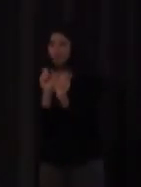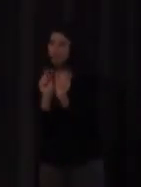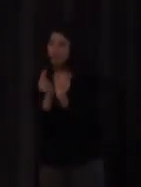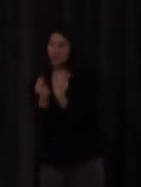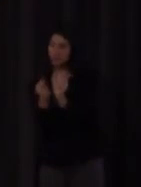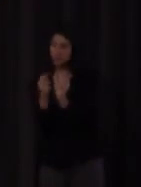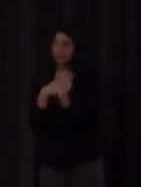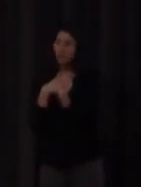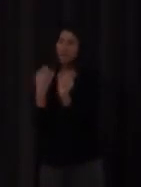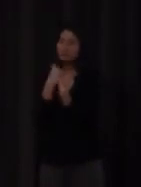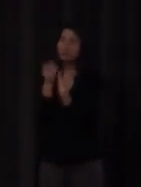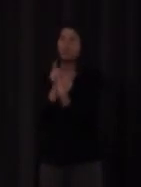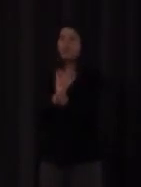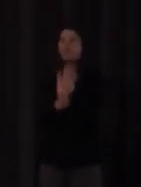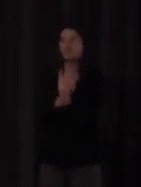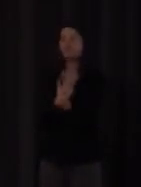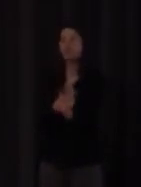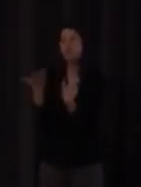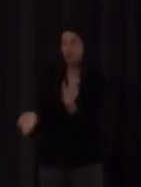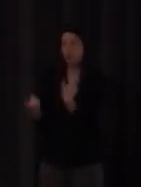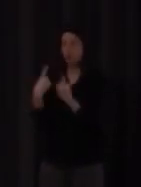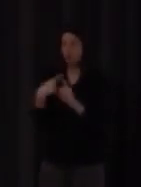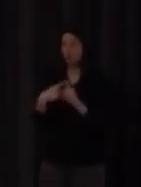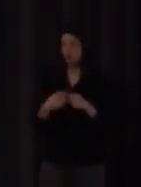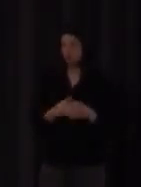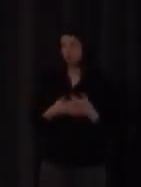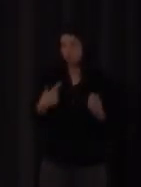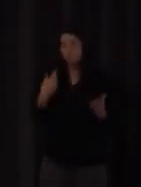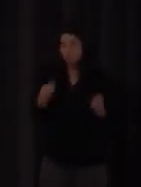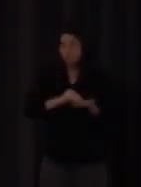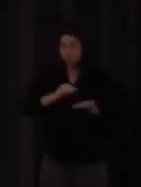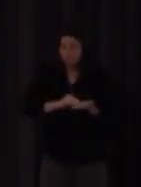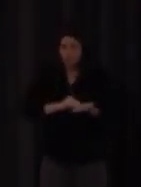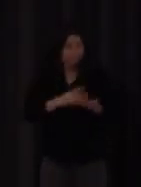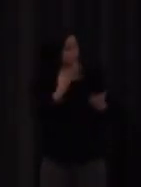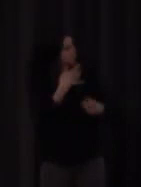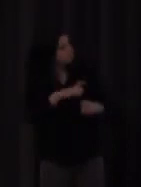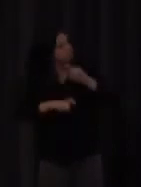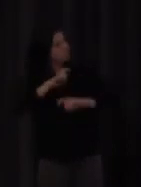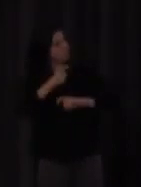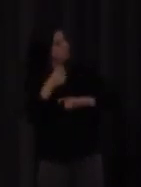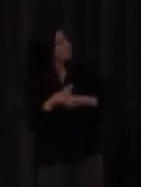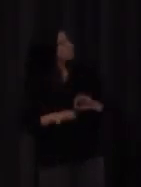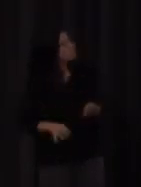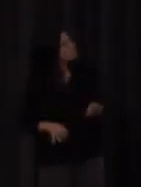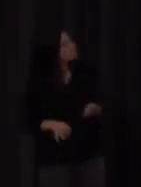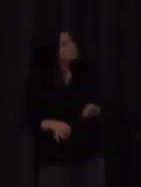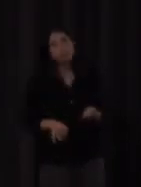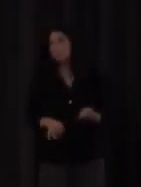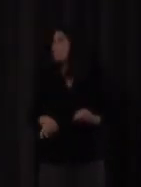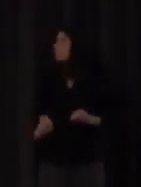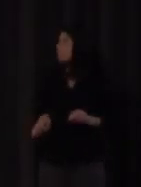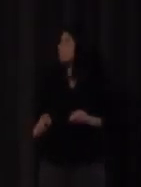uno se adentra en este sistema muchas veces yo les digo por ejemplo volvemos a lo de antes y el ejemplo del